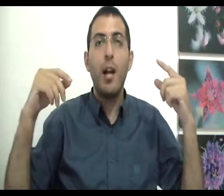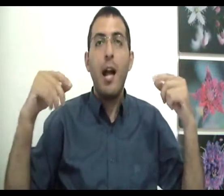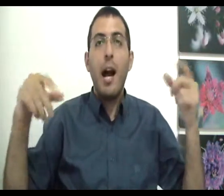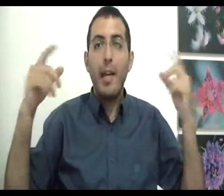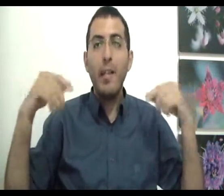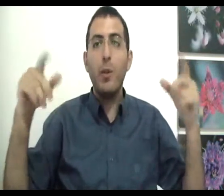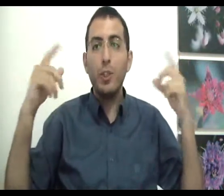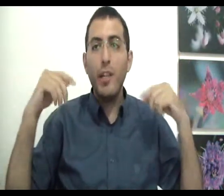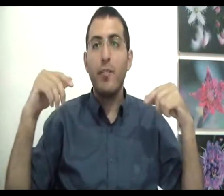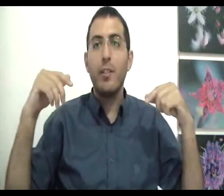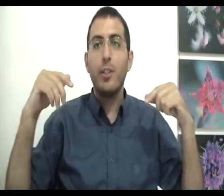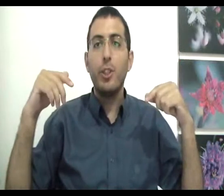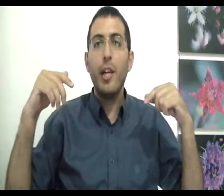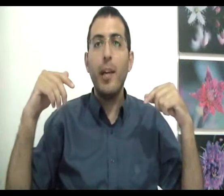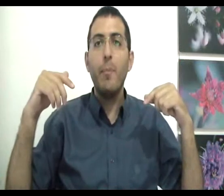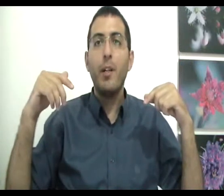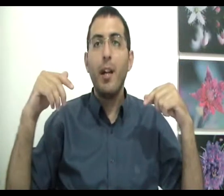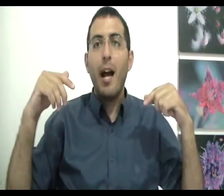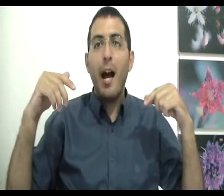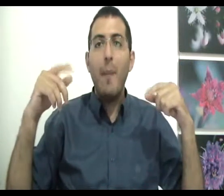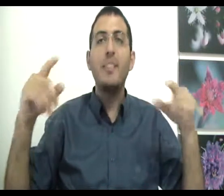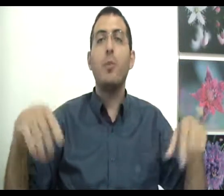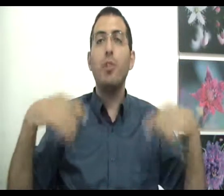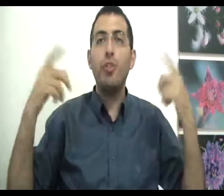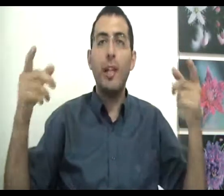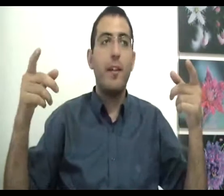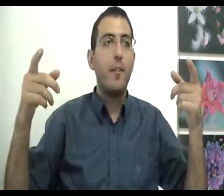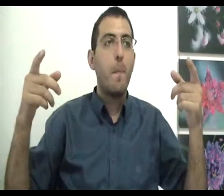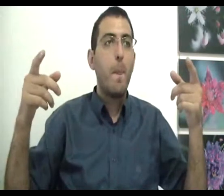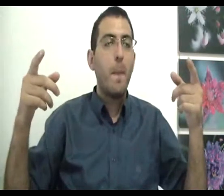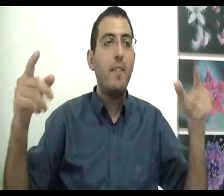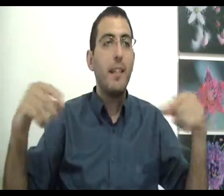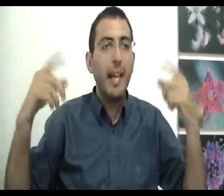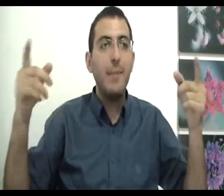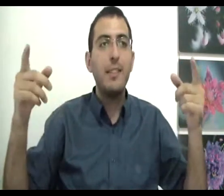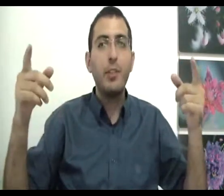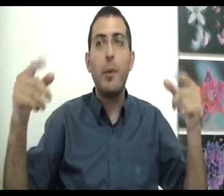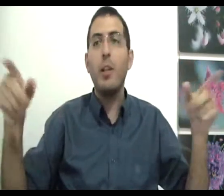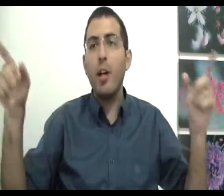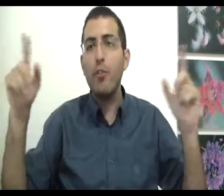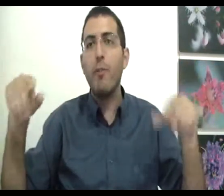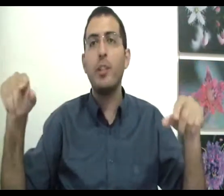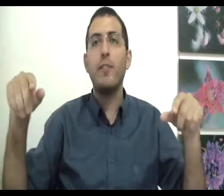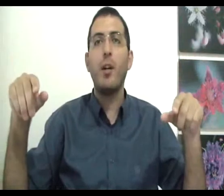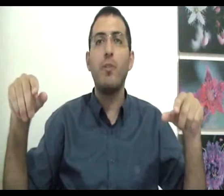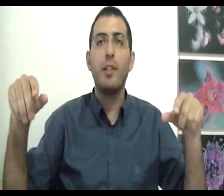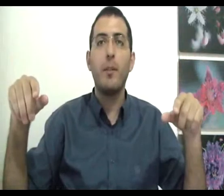האם אני חושב שאם המציאות תשתנה ותגיע למצב שבו אני לא אחשוב בחשיבה חיובית